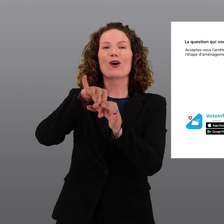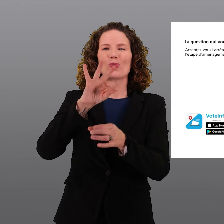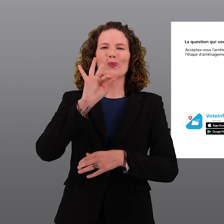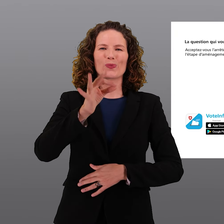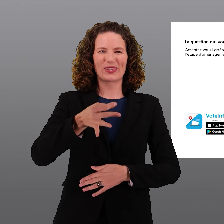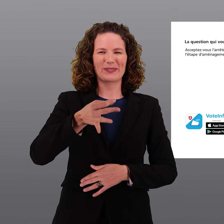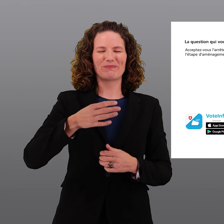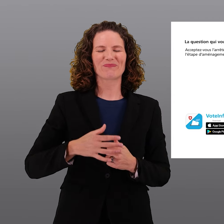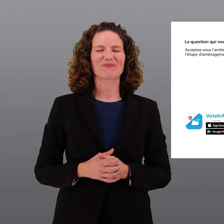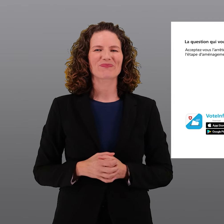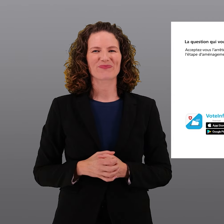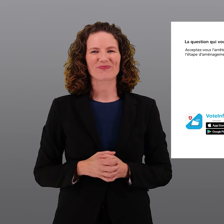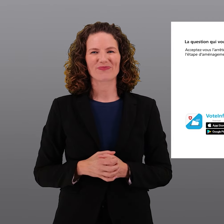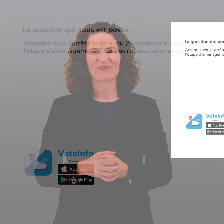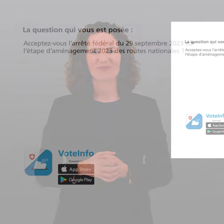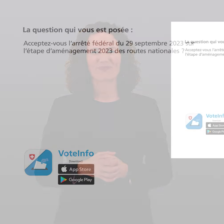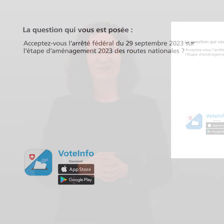des routes nationales. Merci. Merci.